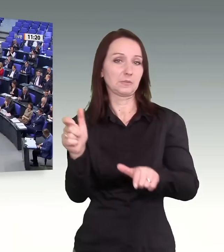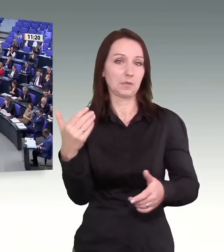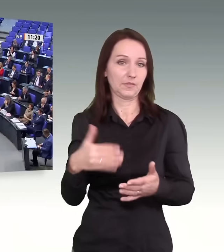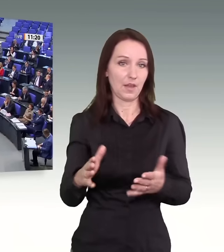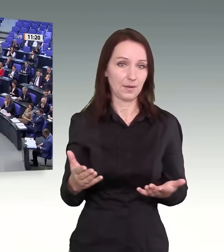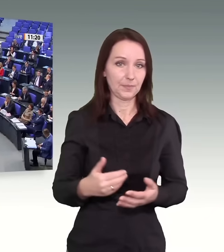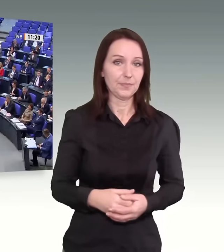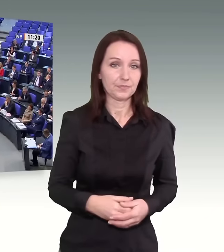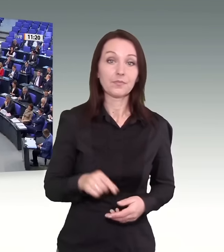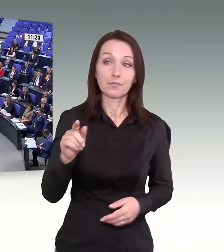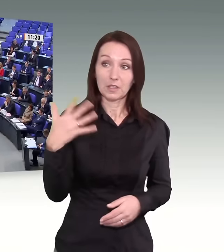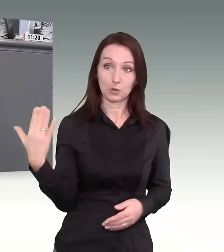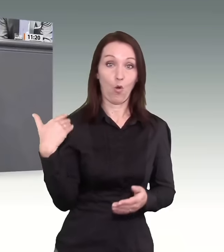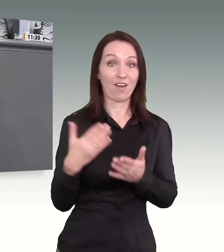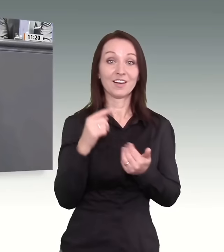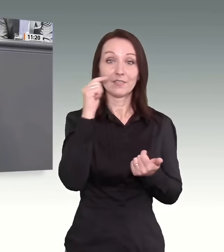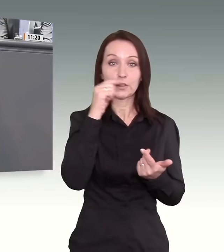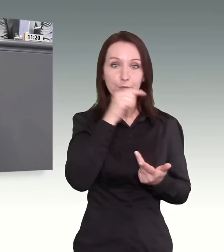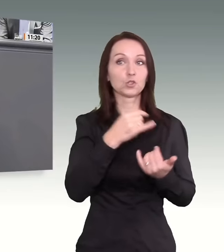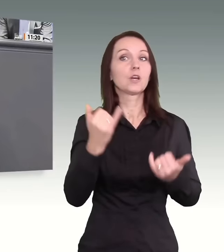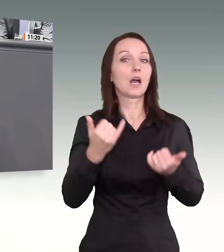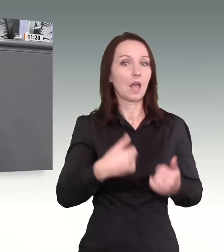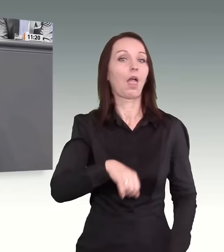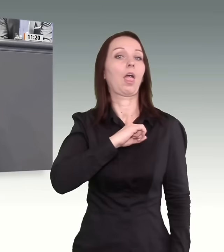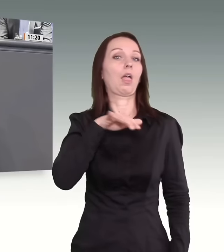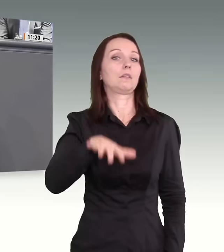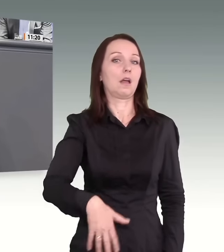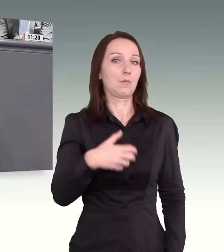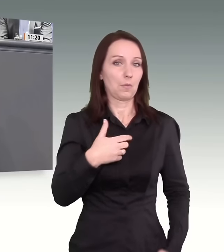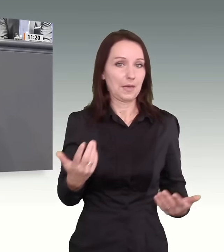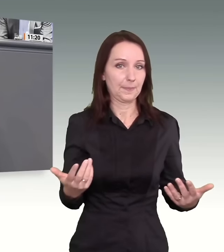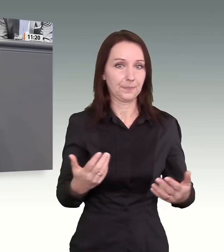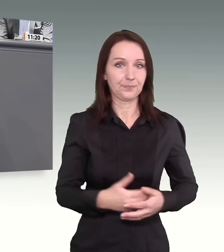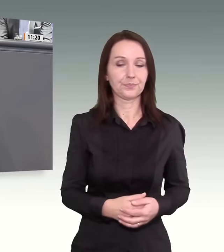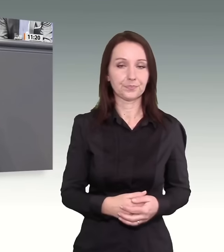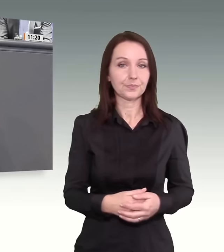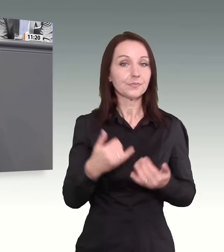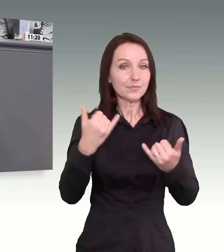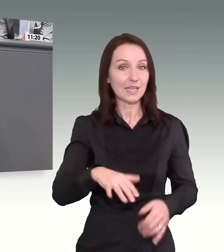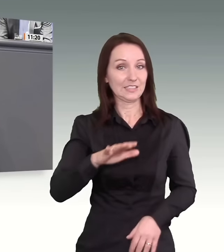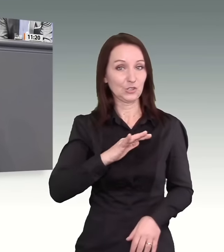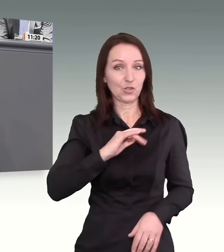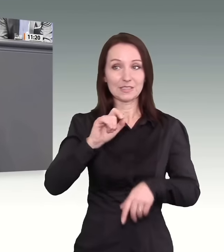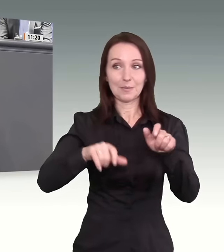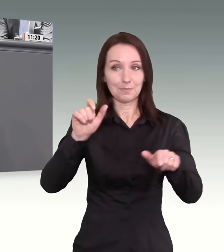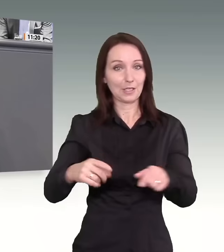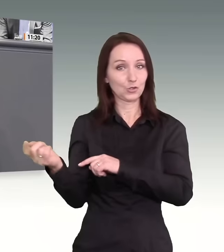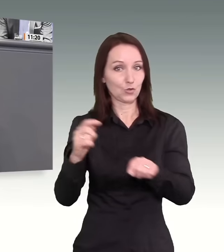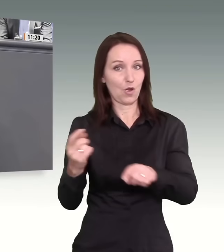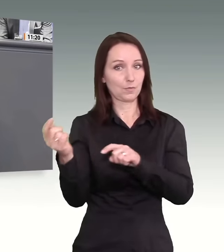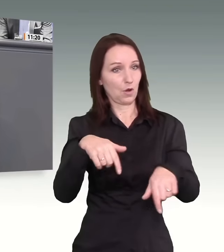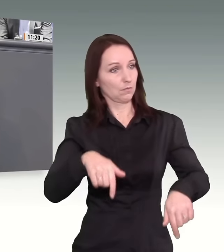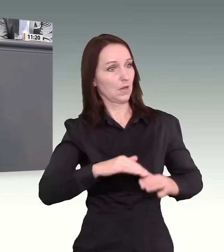Diese Versäumnisse rächen sich. Wir haben jetzt alle Chancen, die Menschen, die zu uns gekommen sind und in unserem Land sind und die hier ein